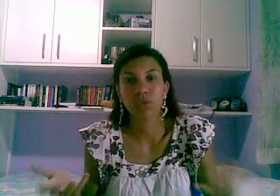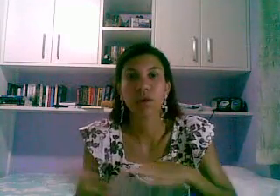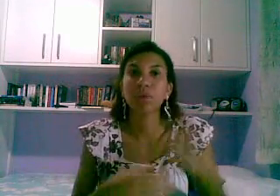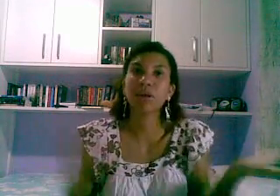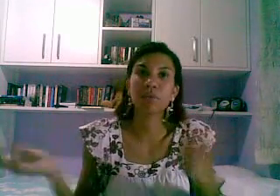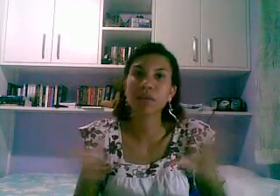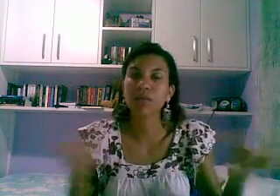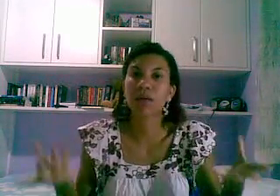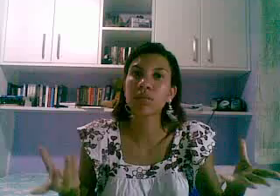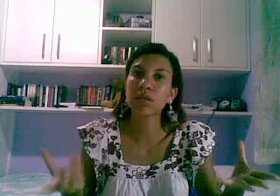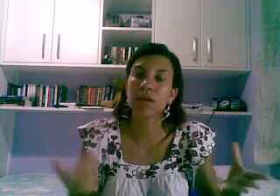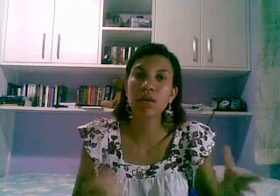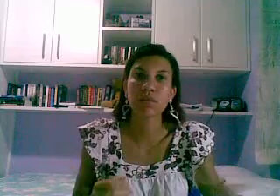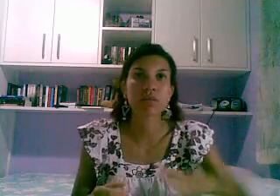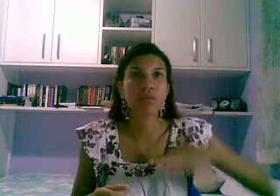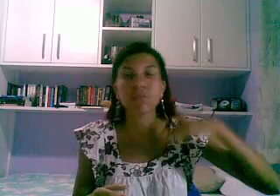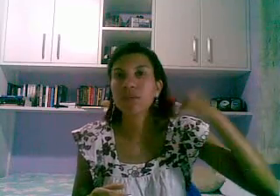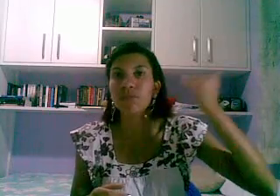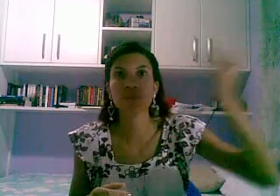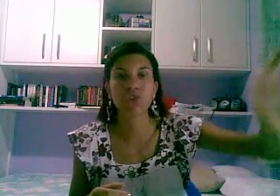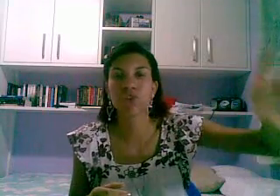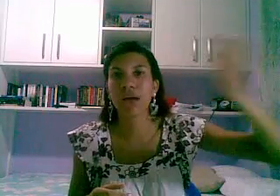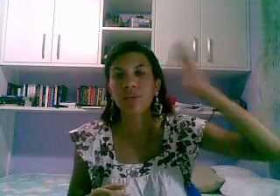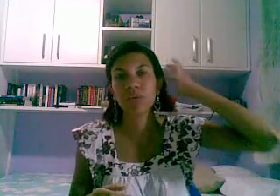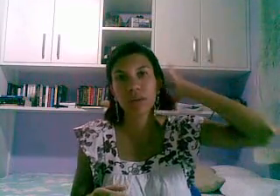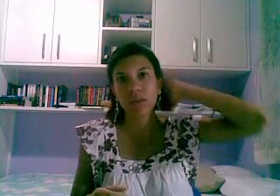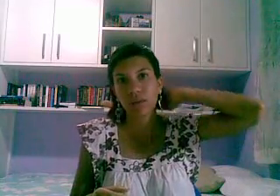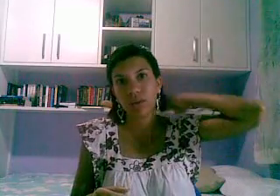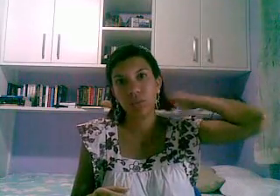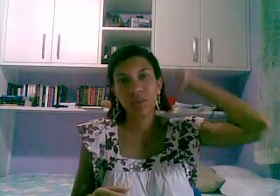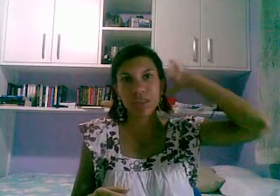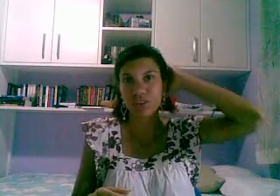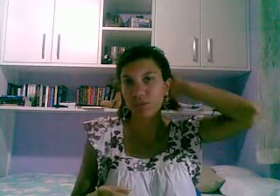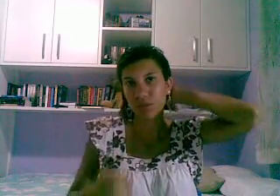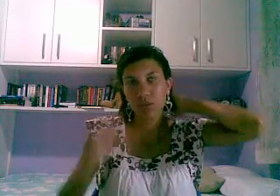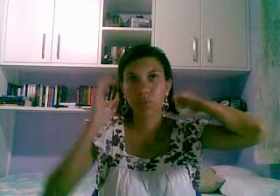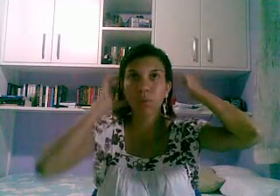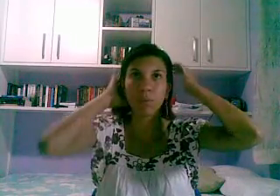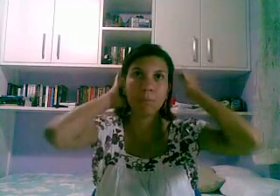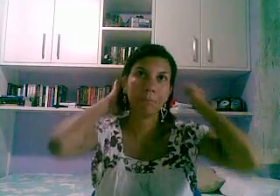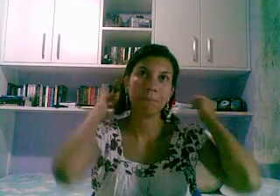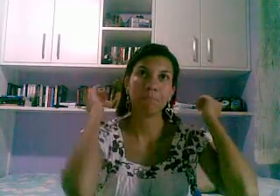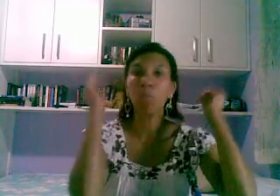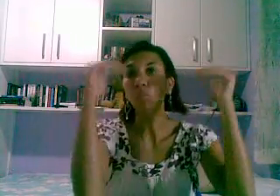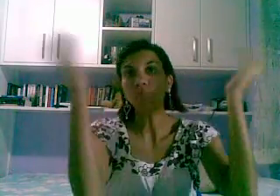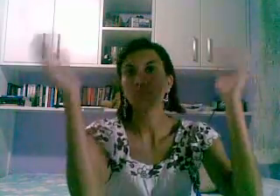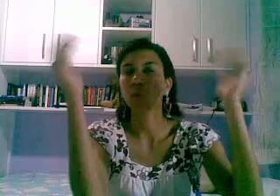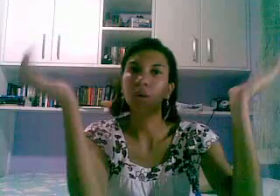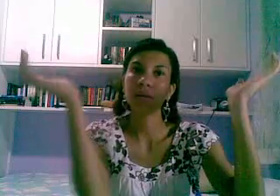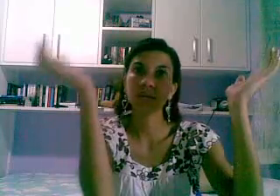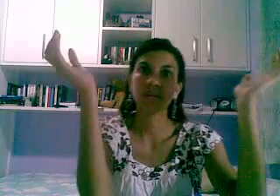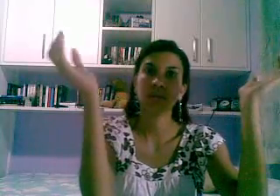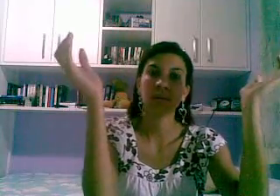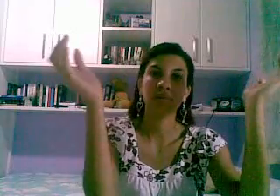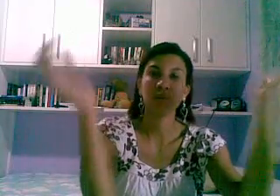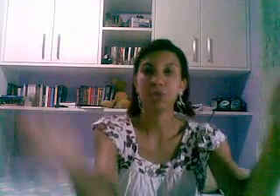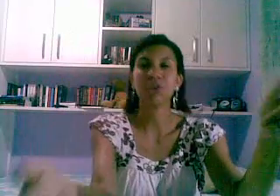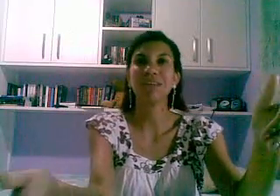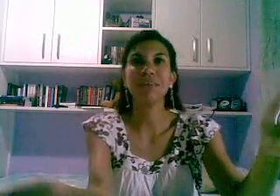todos a única coisa que vai acontecer é isso se você for sorteado num kit vamos supor um, dois e for sorteado